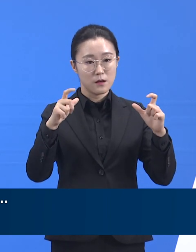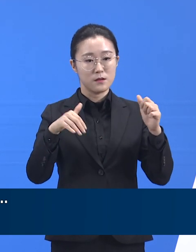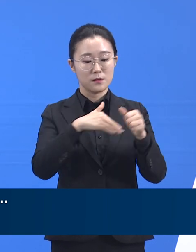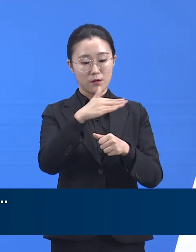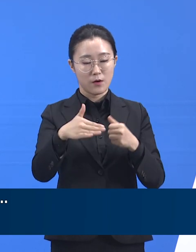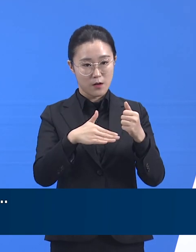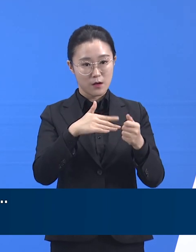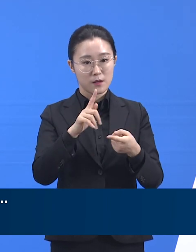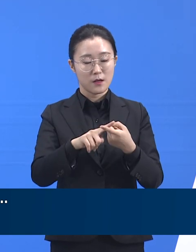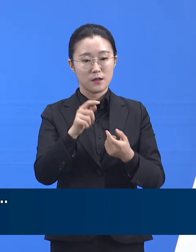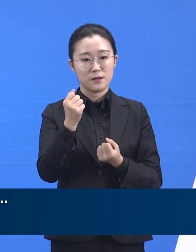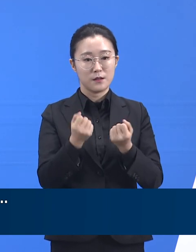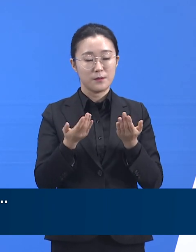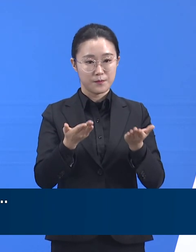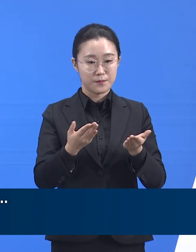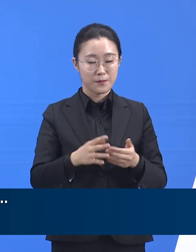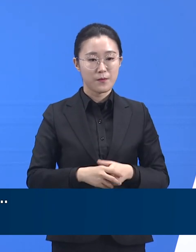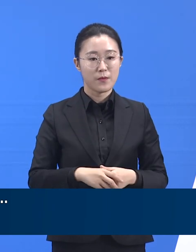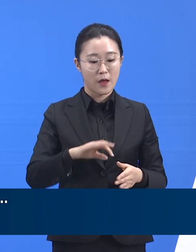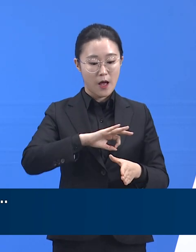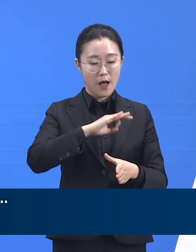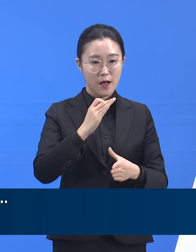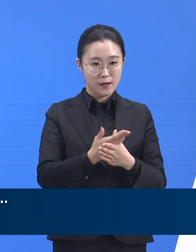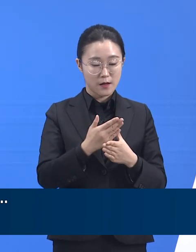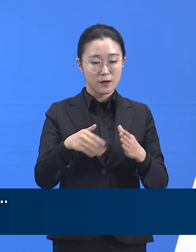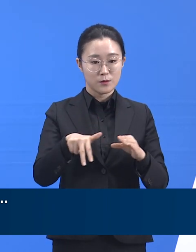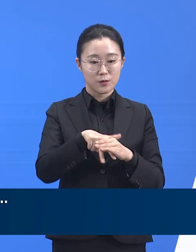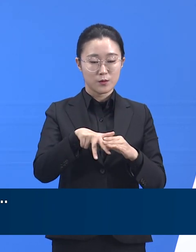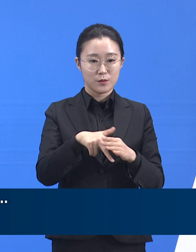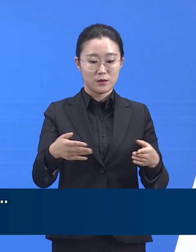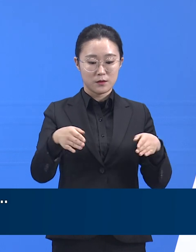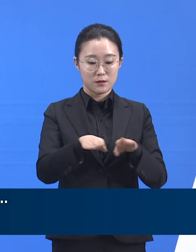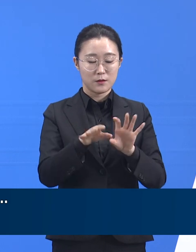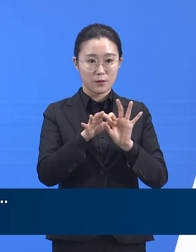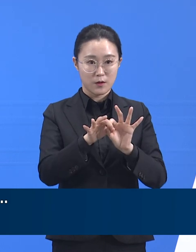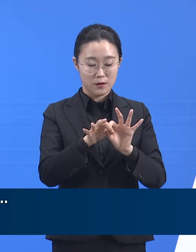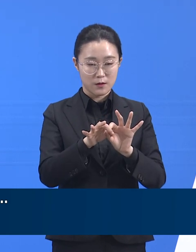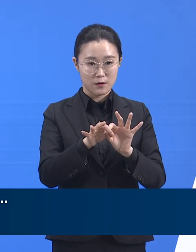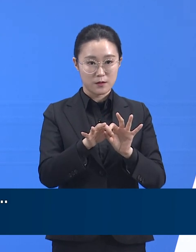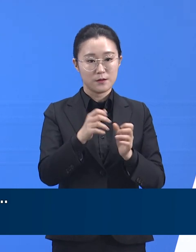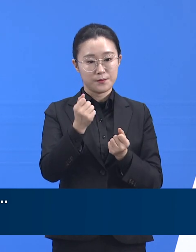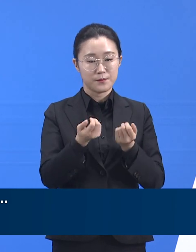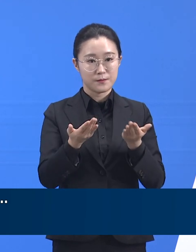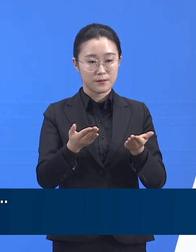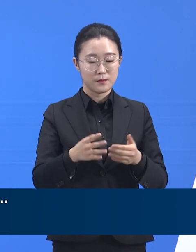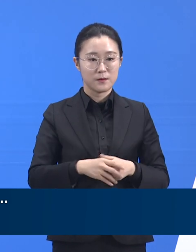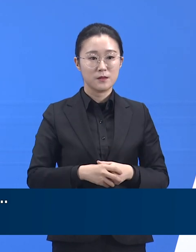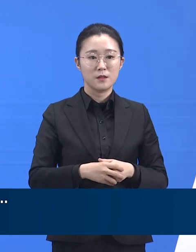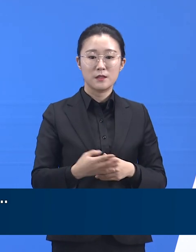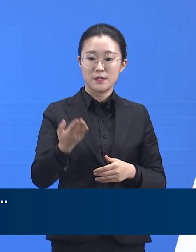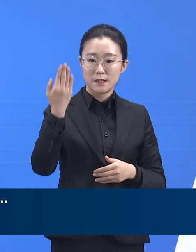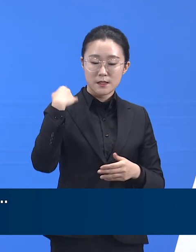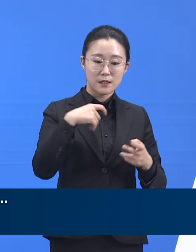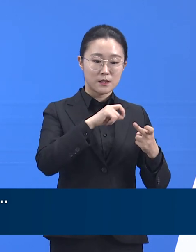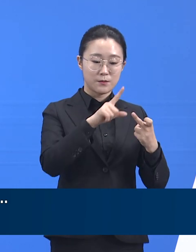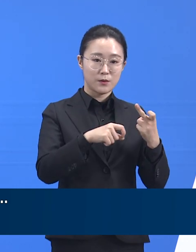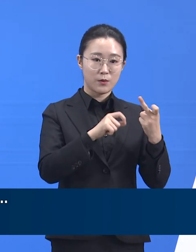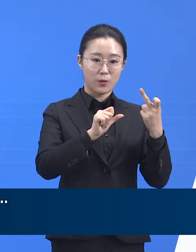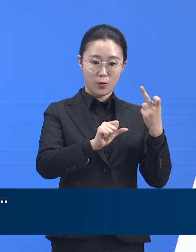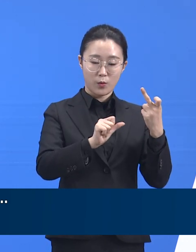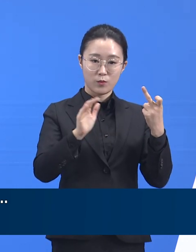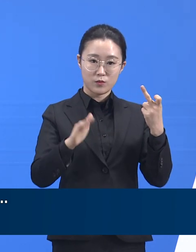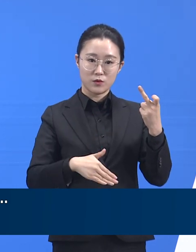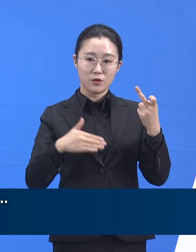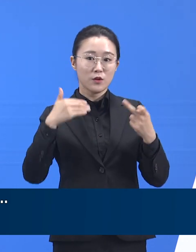먼저 안양시 소재의 종교시설 확진 관련된 상황입니다. 지난 12월 5일부터 9일 동안 안양시에 소재한